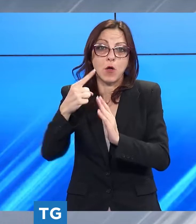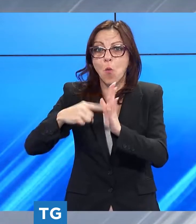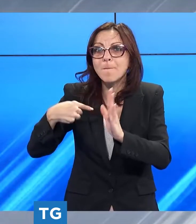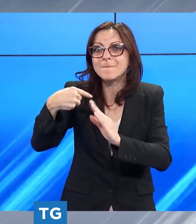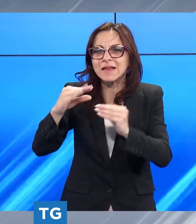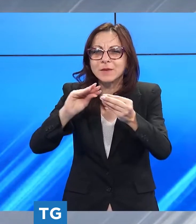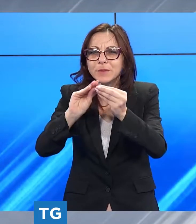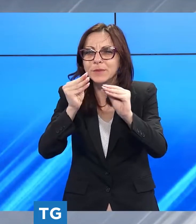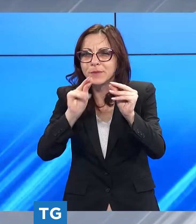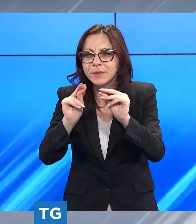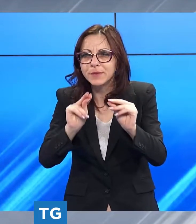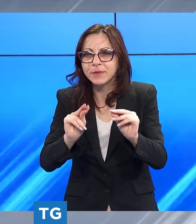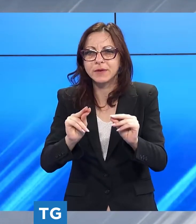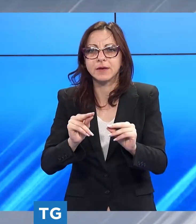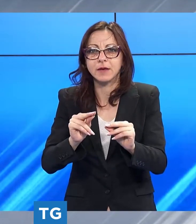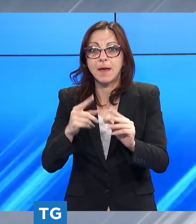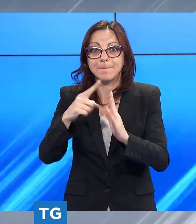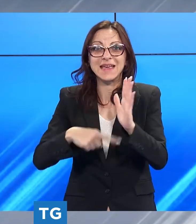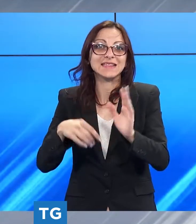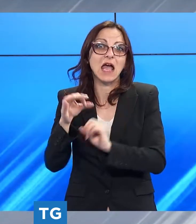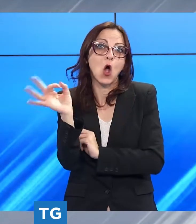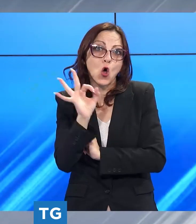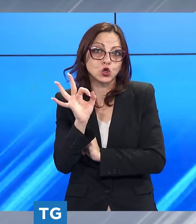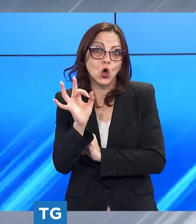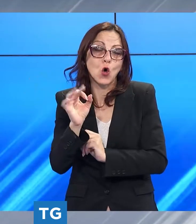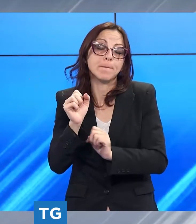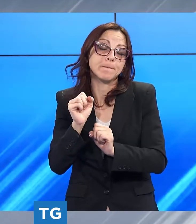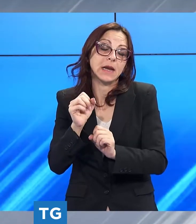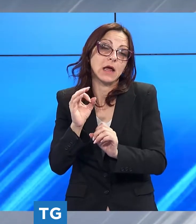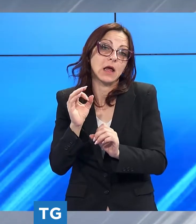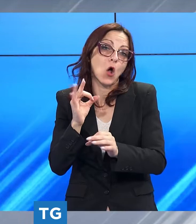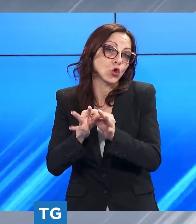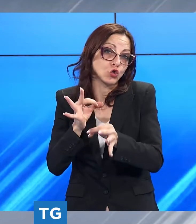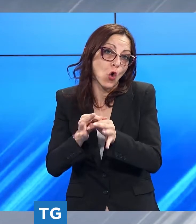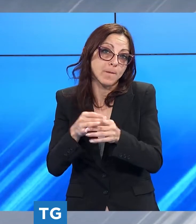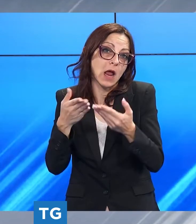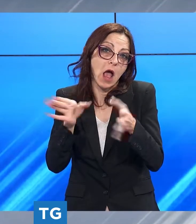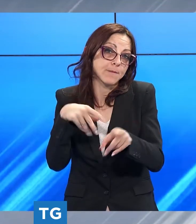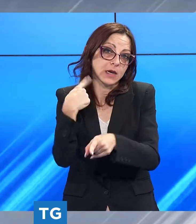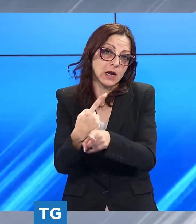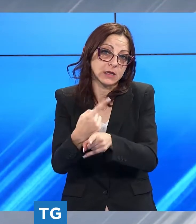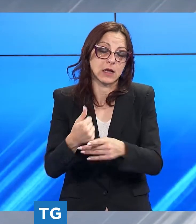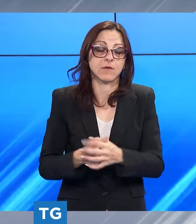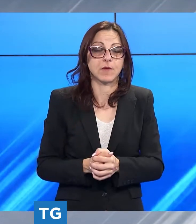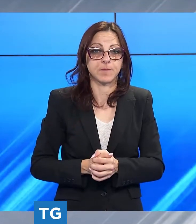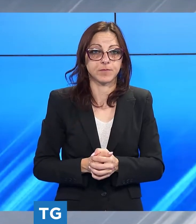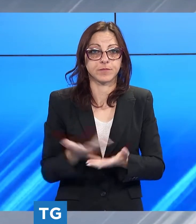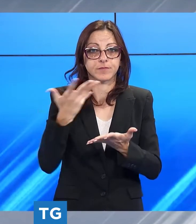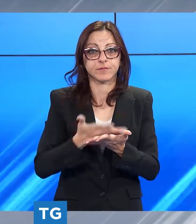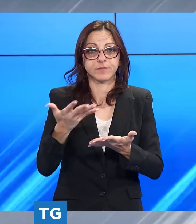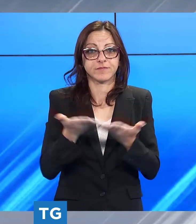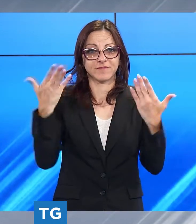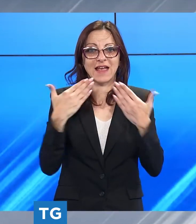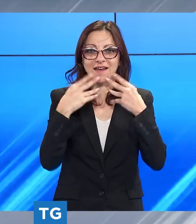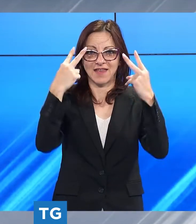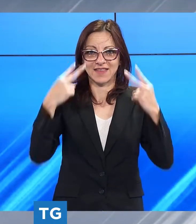in ottobre dovremo essere collaudarlo è tutto per la prima parte del nostro telegiornale un breve